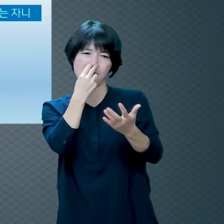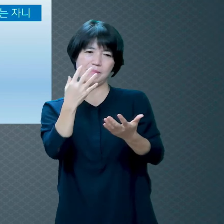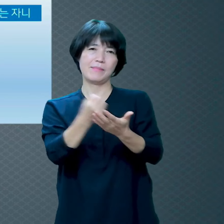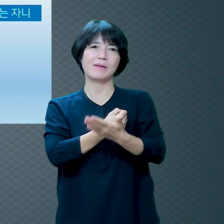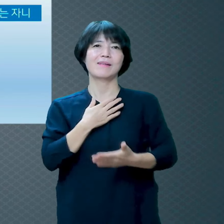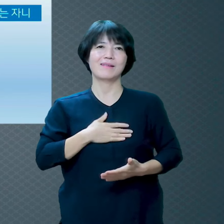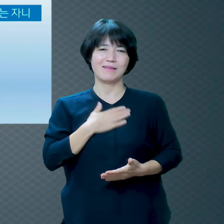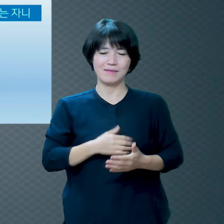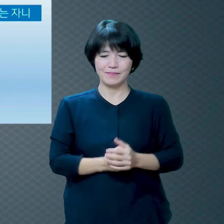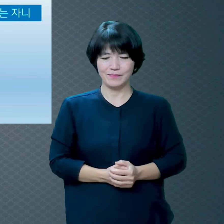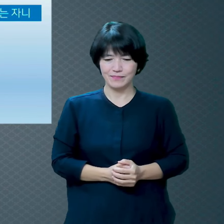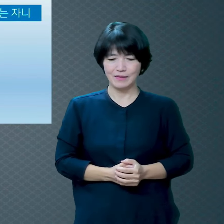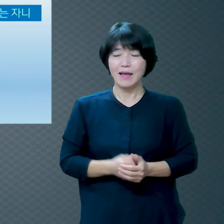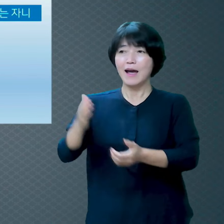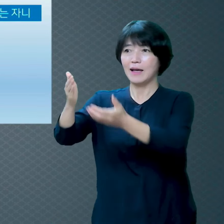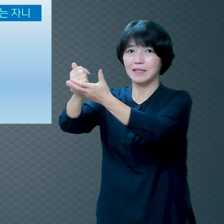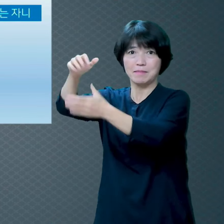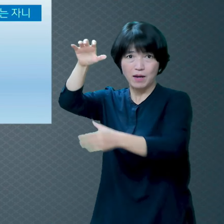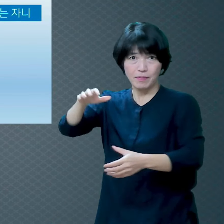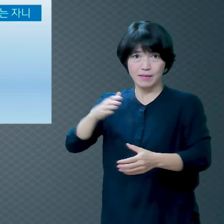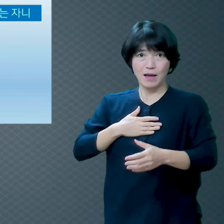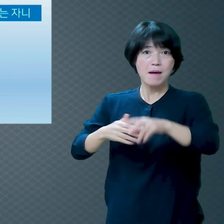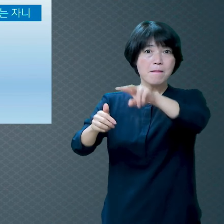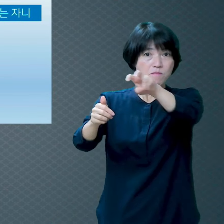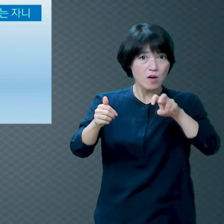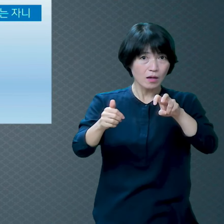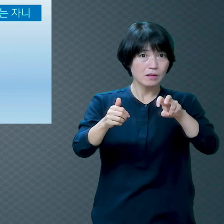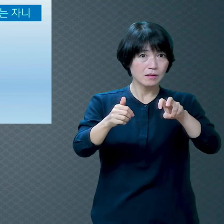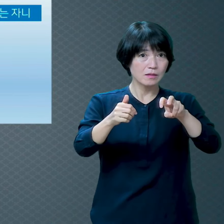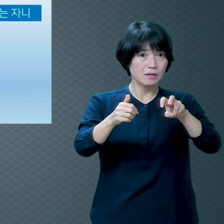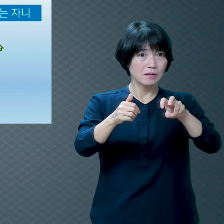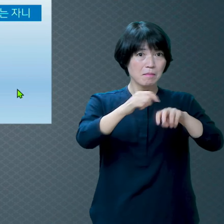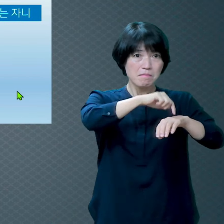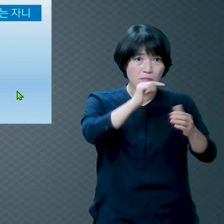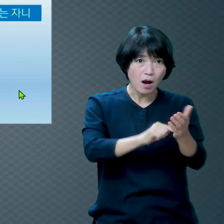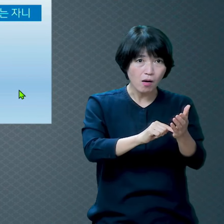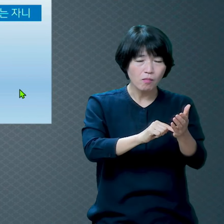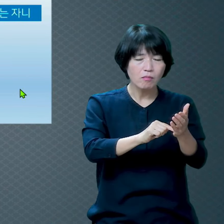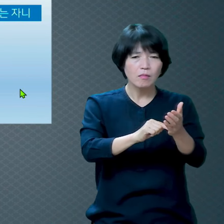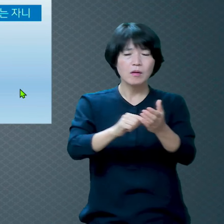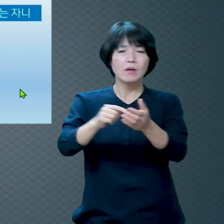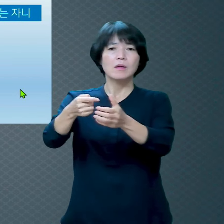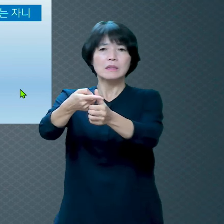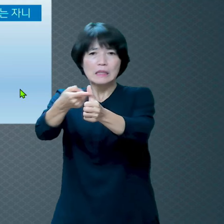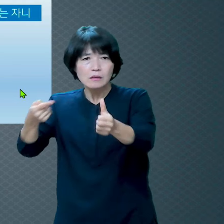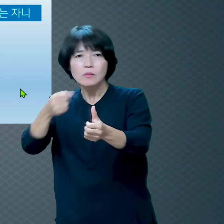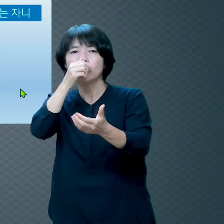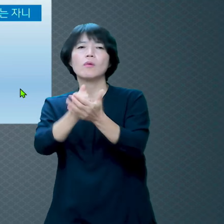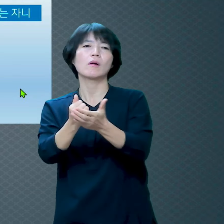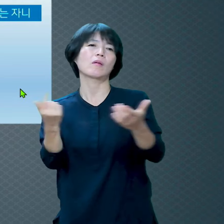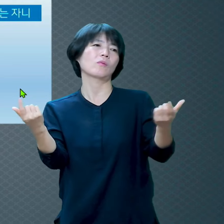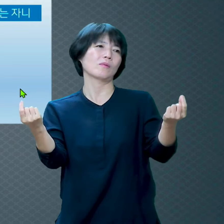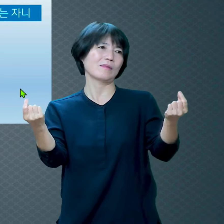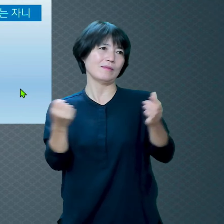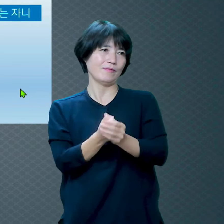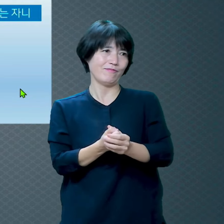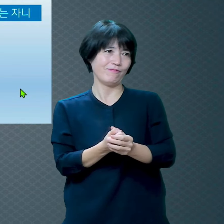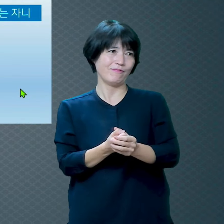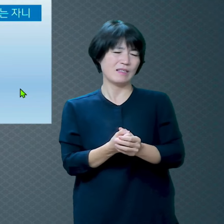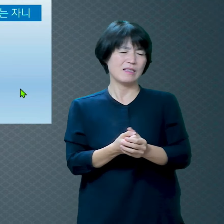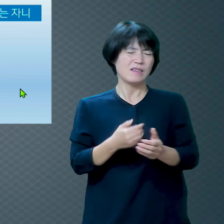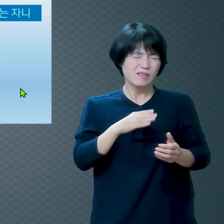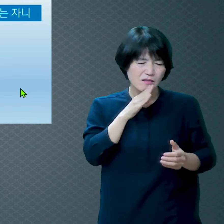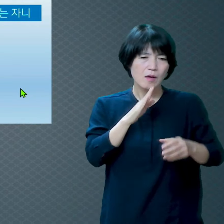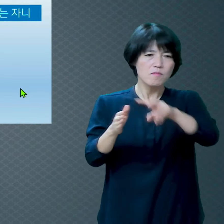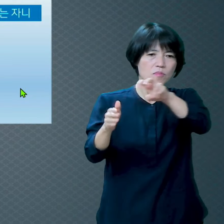하나님 앞에 미워하는 것 자체가 살인죄라고 말씀하세요 실제 미워서 죽이는